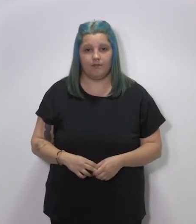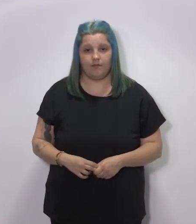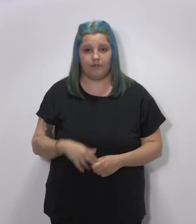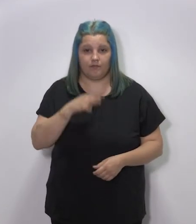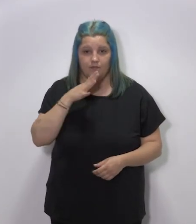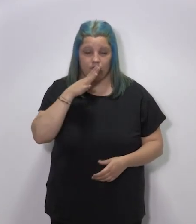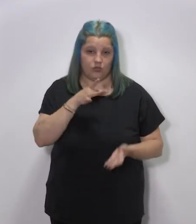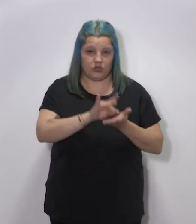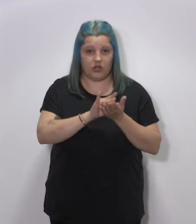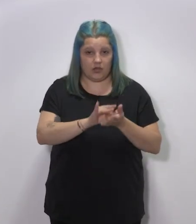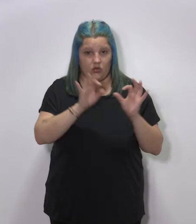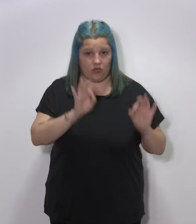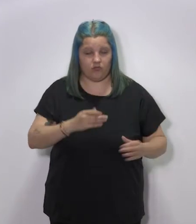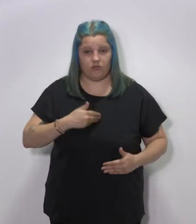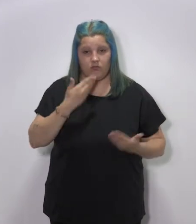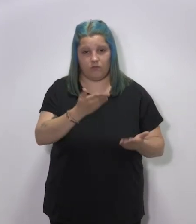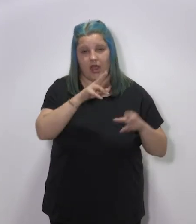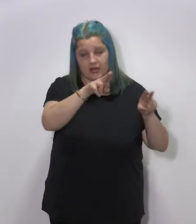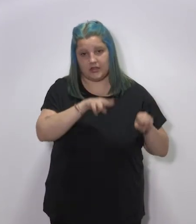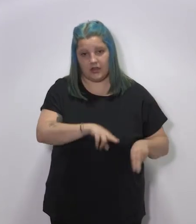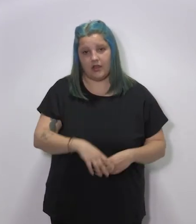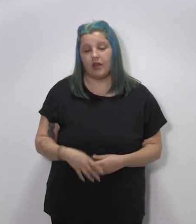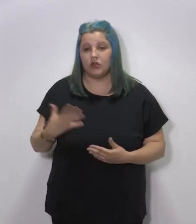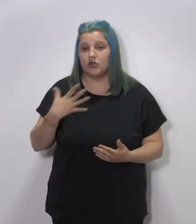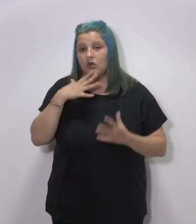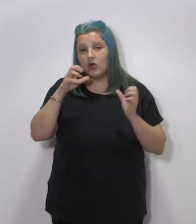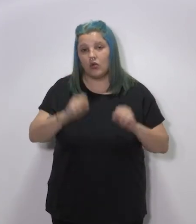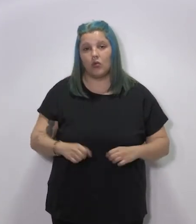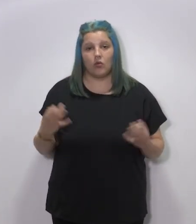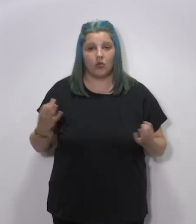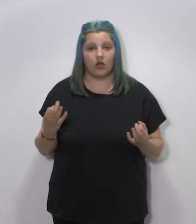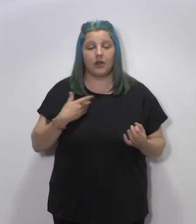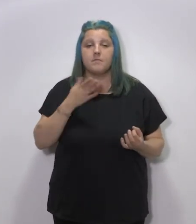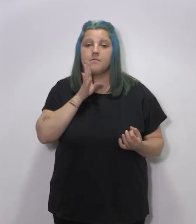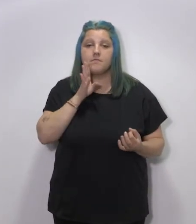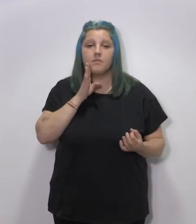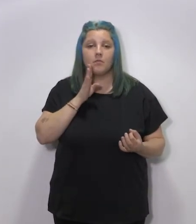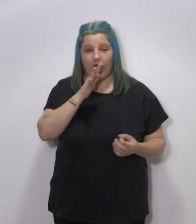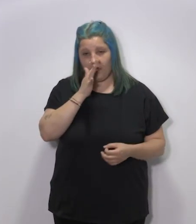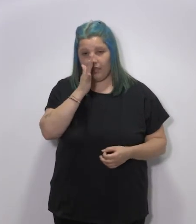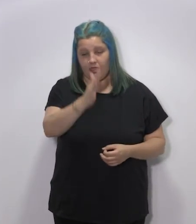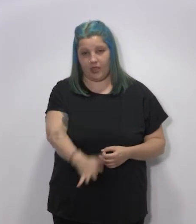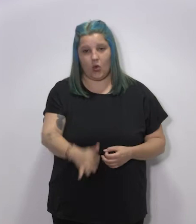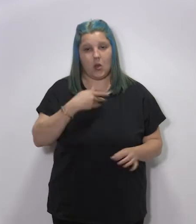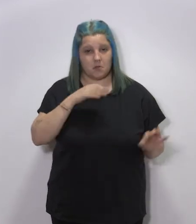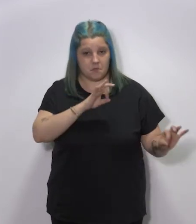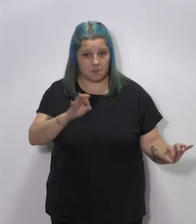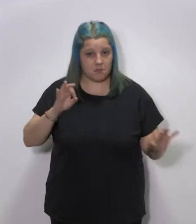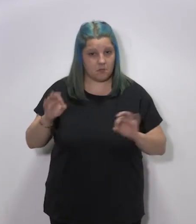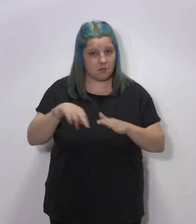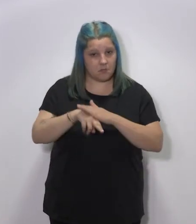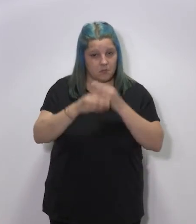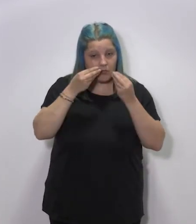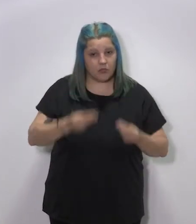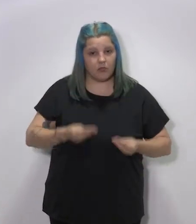a través de los conciertos correspondientes de residencias. Este acuerdo, por tanto, se irá materializando en estos años.